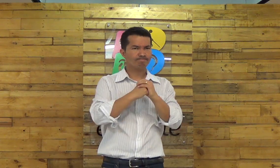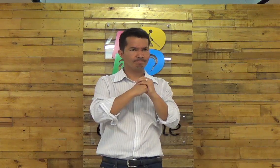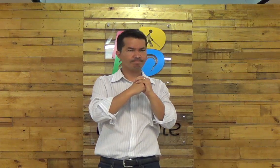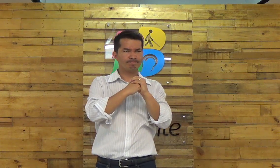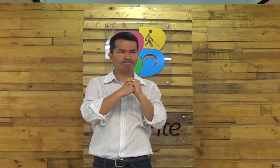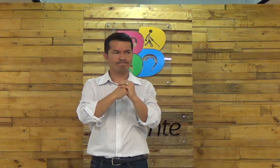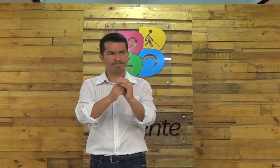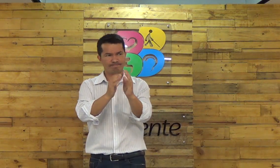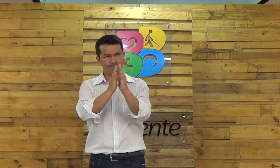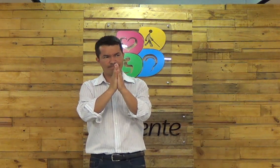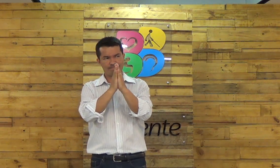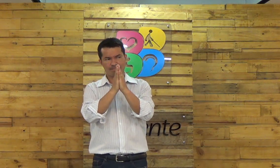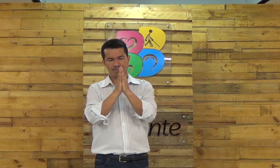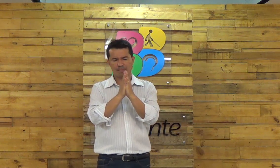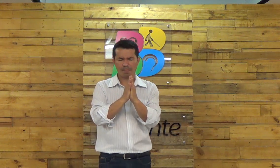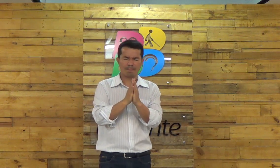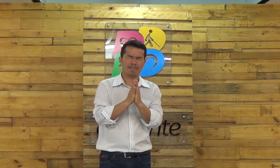amém vamos orar